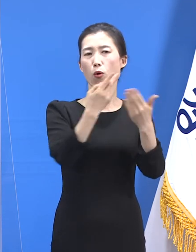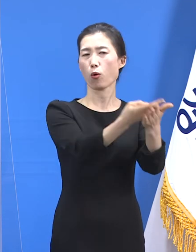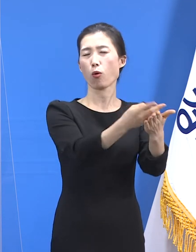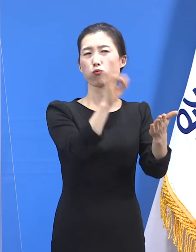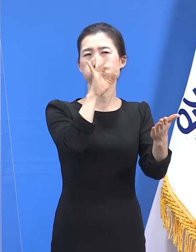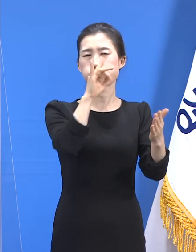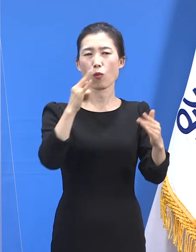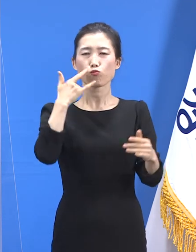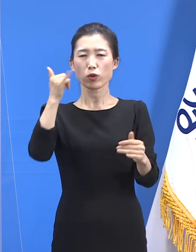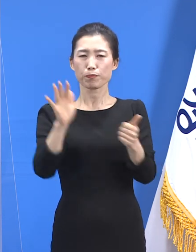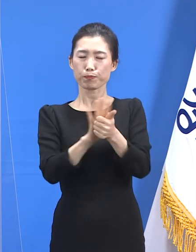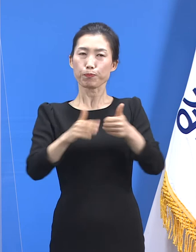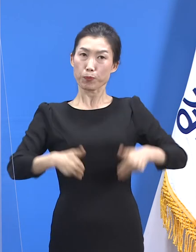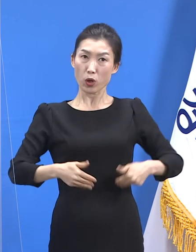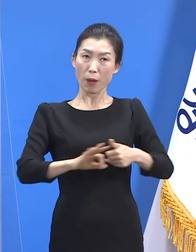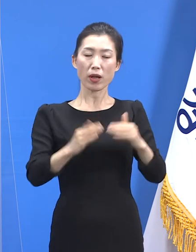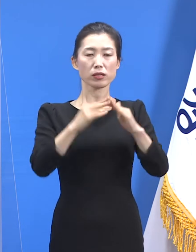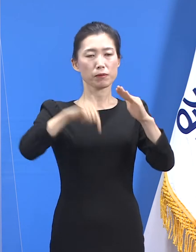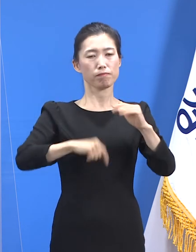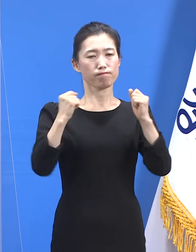자가치료 서비스를 이용할 수 있습니다.